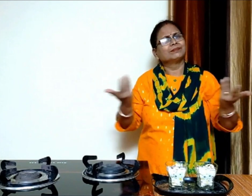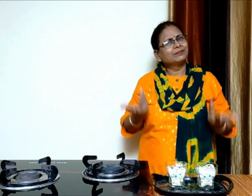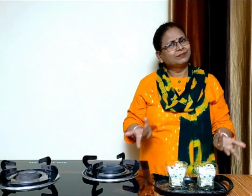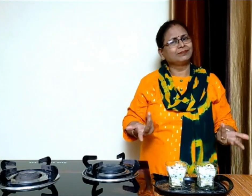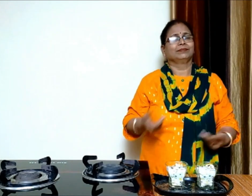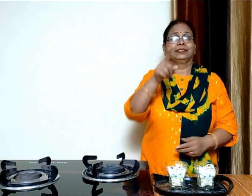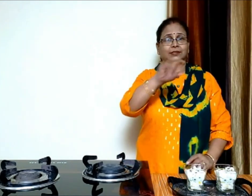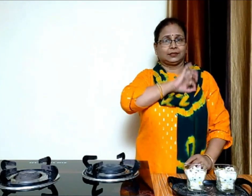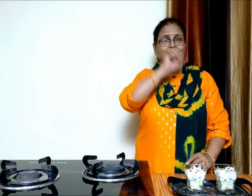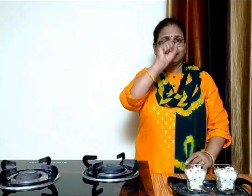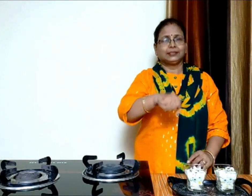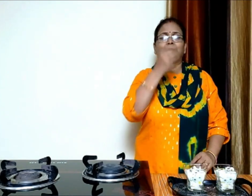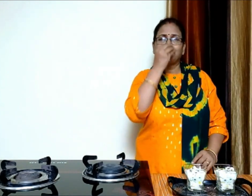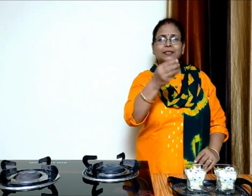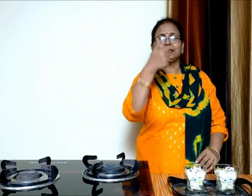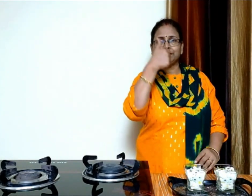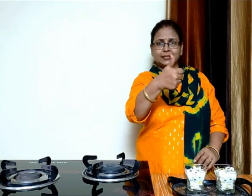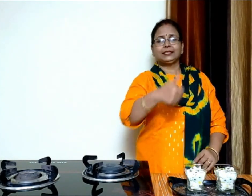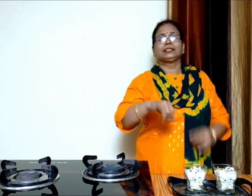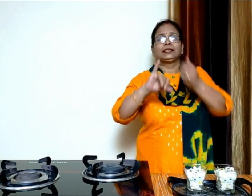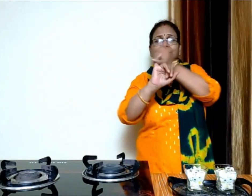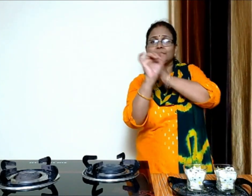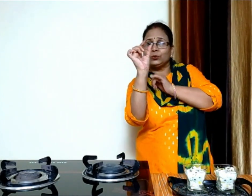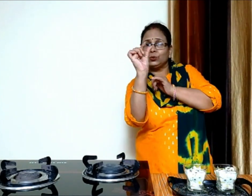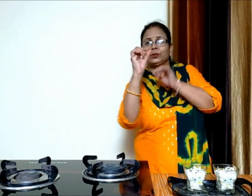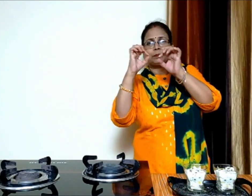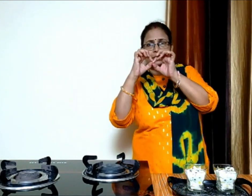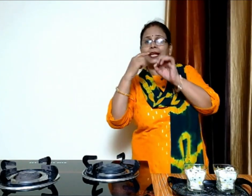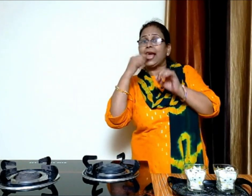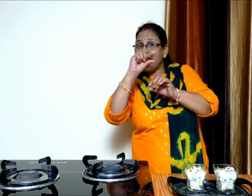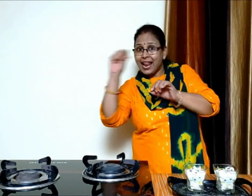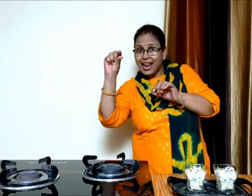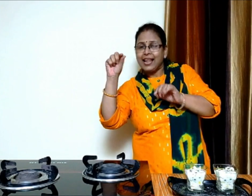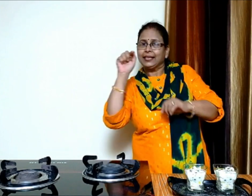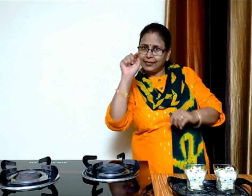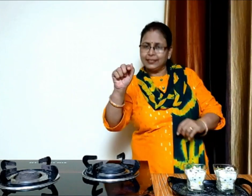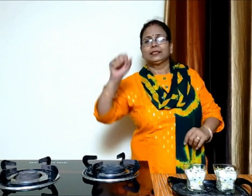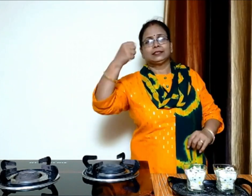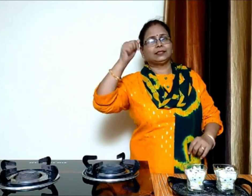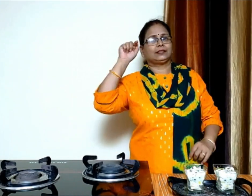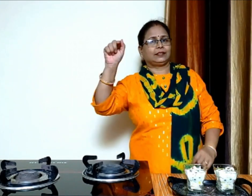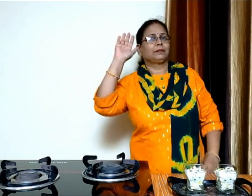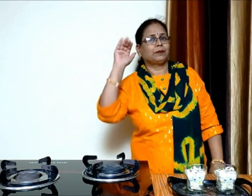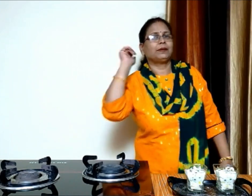अगर आपको मेरी वीडियो पसंद आयो तो इस वीडियो को लाइक और चैनल को सब्सक्राइब करना ना भूलें मिलते हैं निक्स वीडियो में